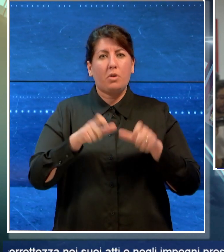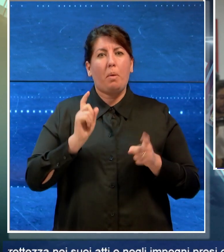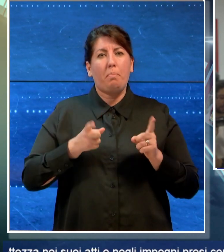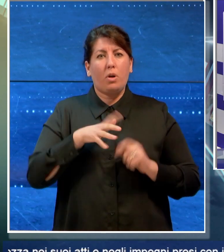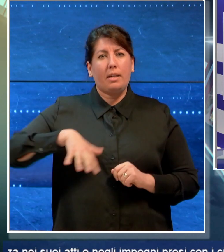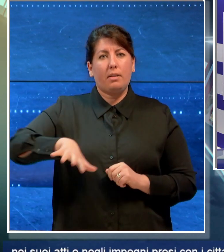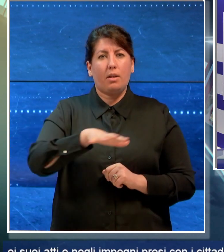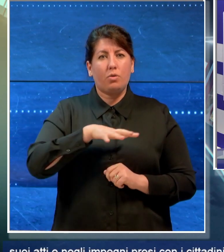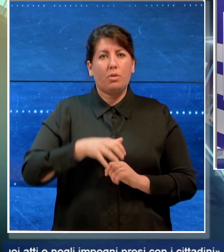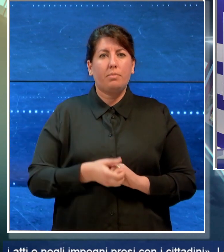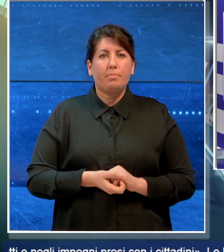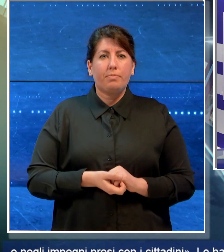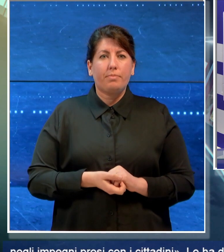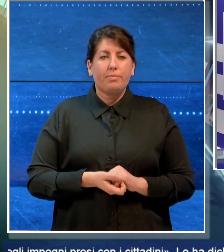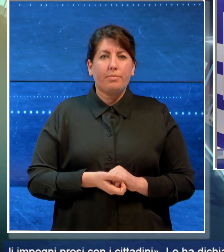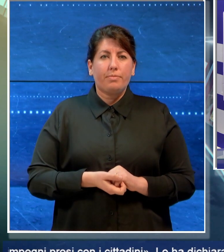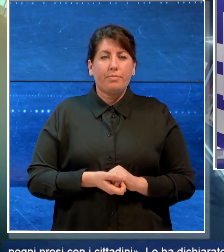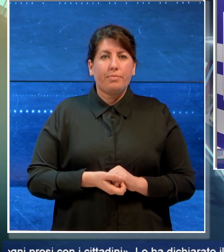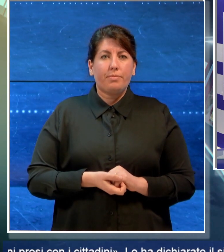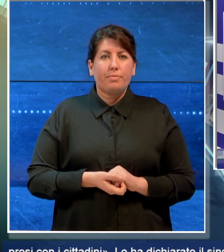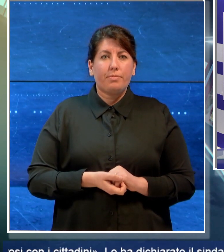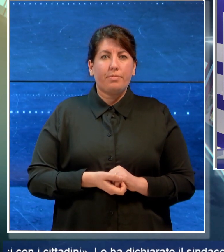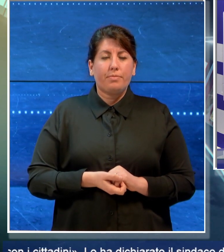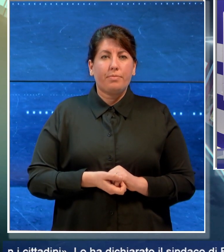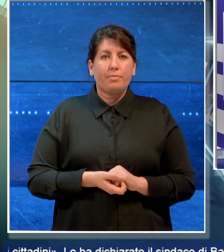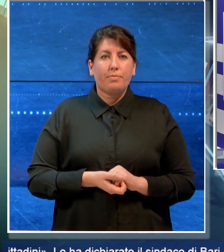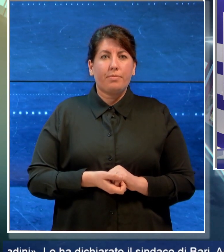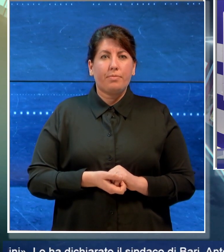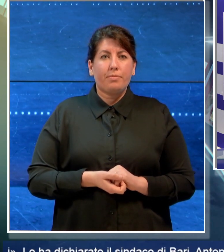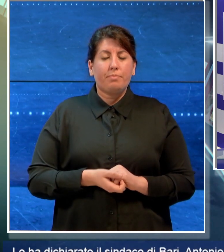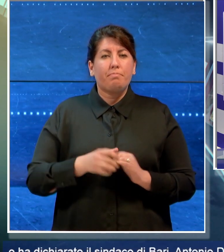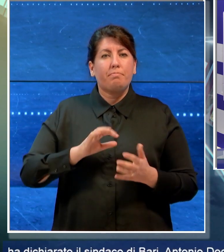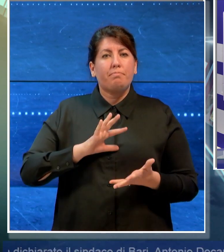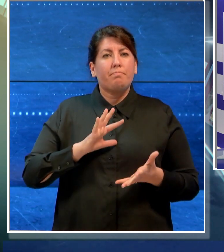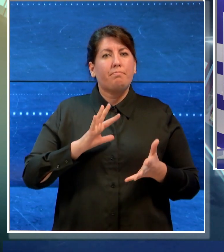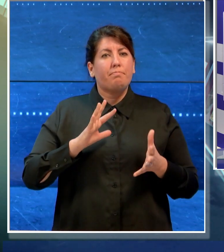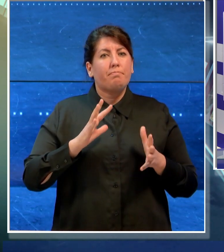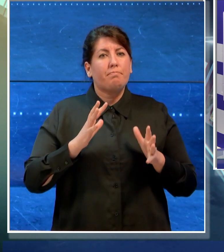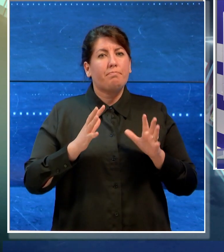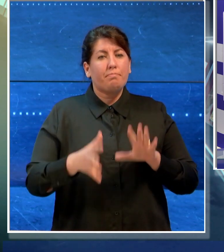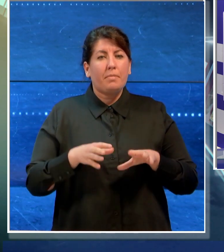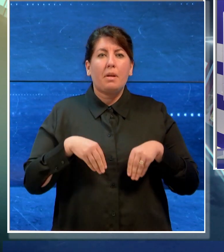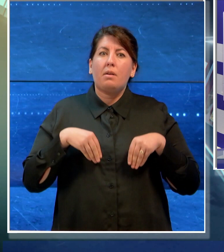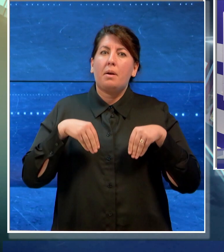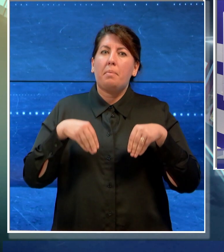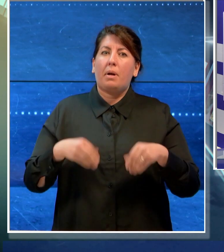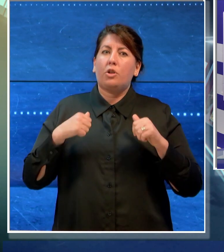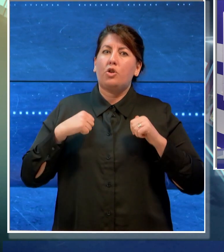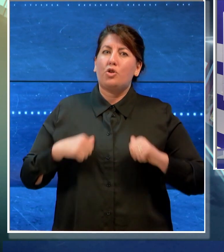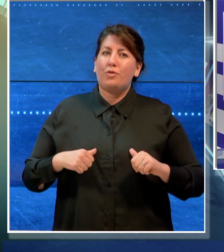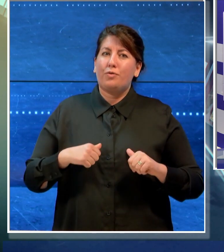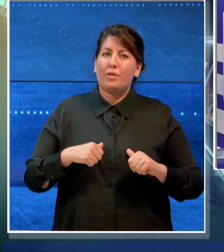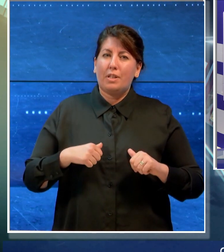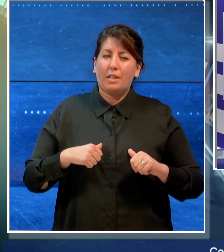locali. Con la Costituzione di parte civile della Regione Puglia e del